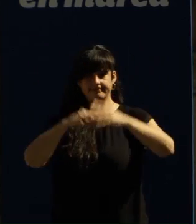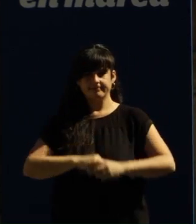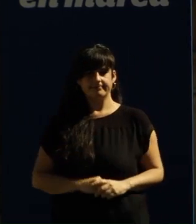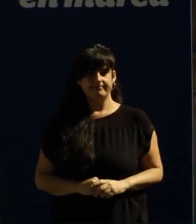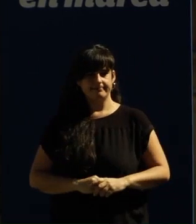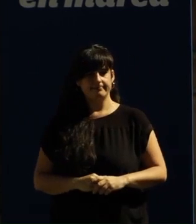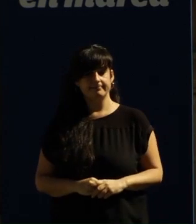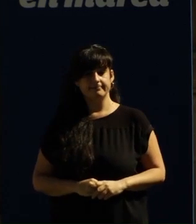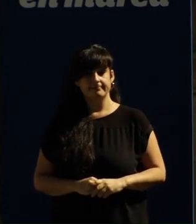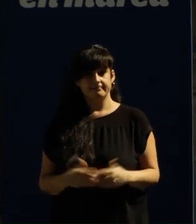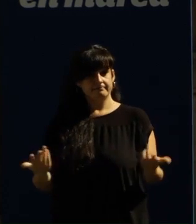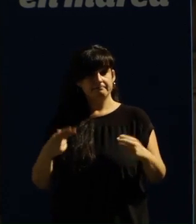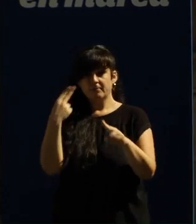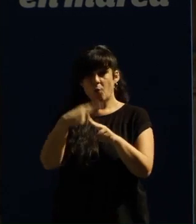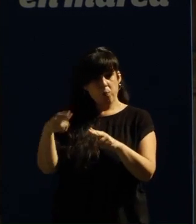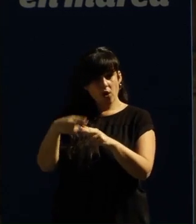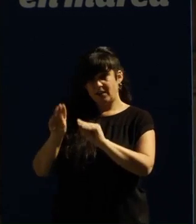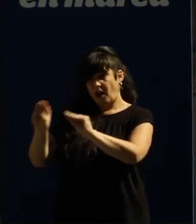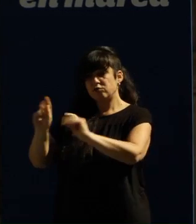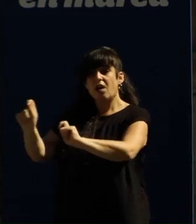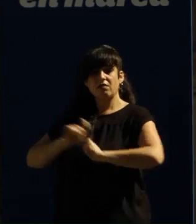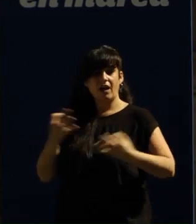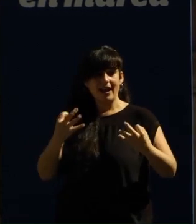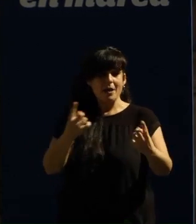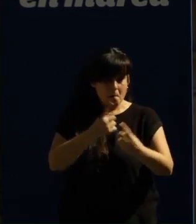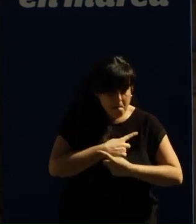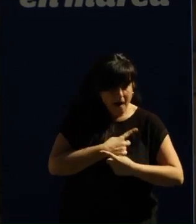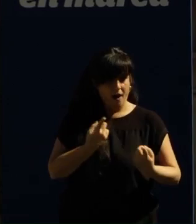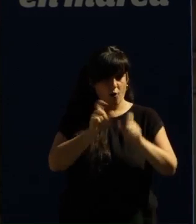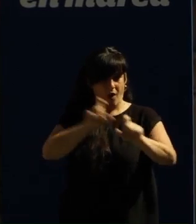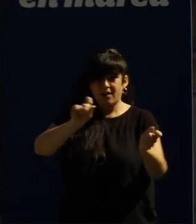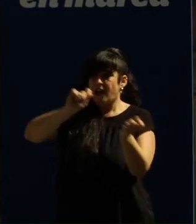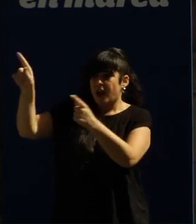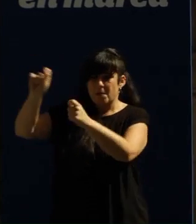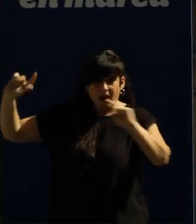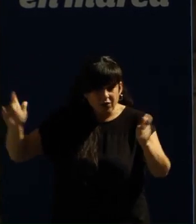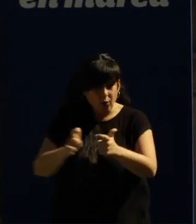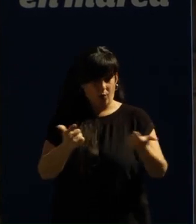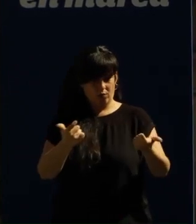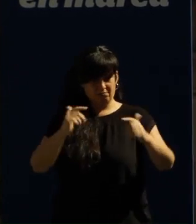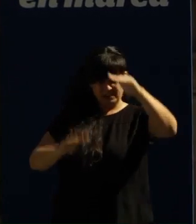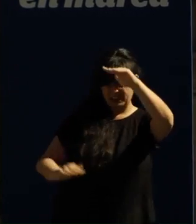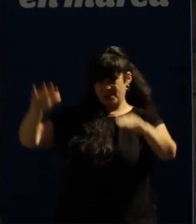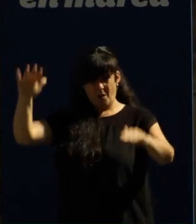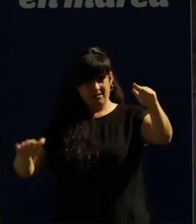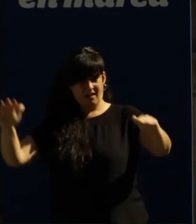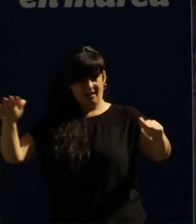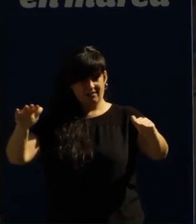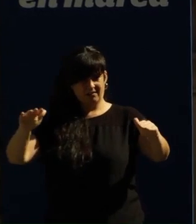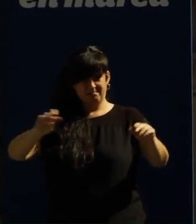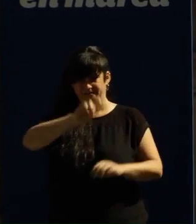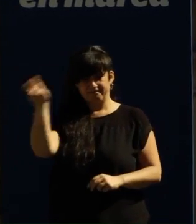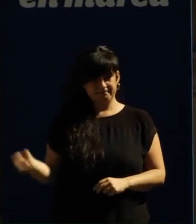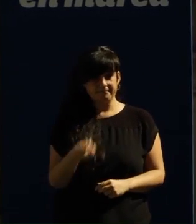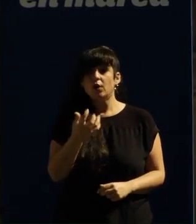As políticas que trouxeron máis paro traballo máis precario máis emigración máis pobreza máis exclusión e máis desigualdade O caos son